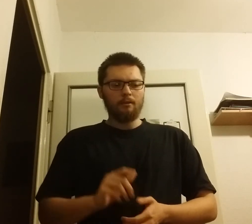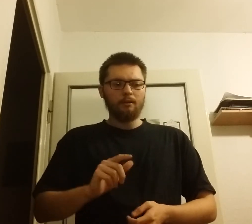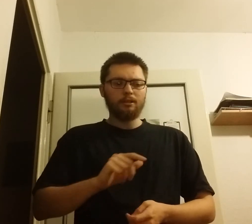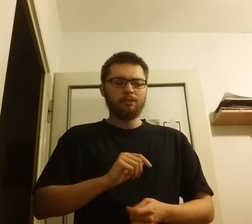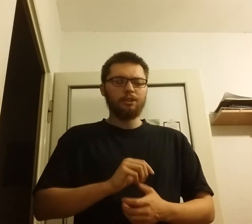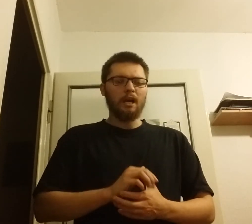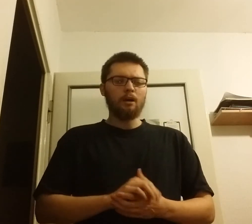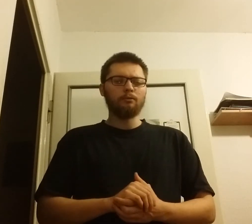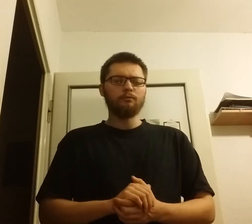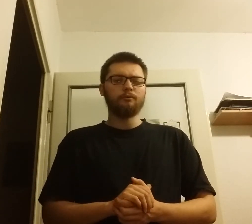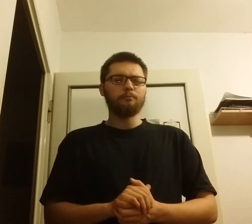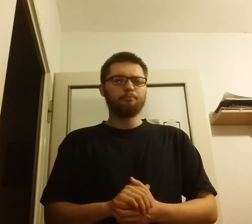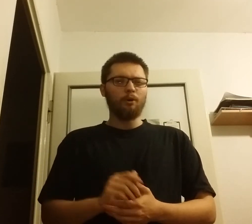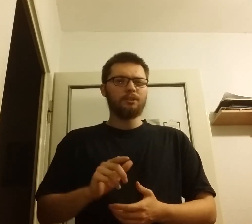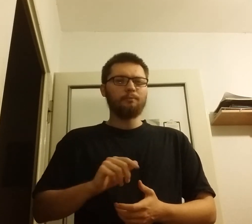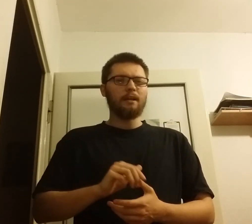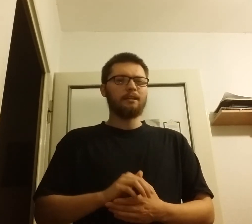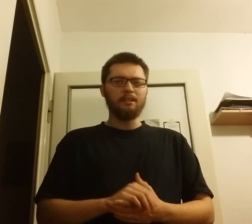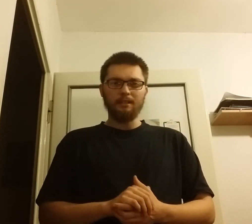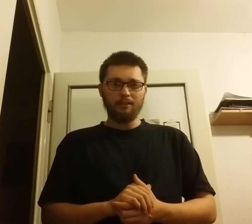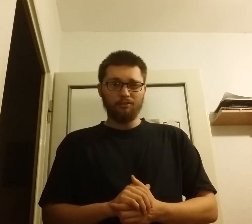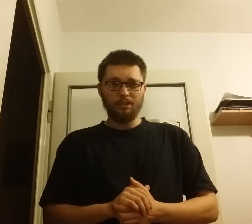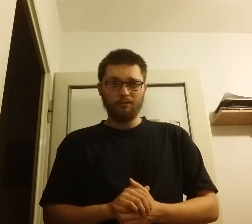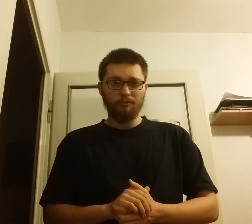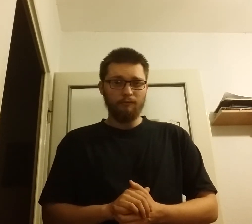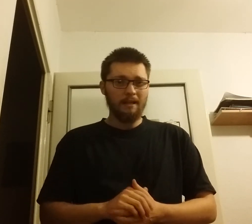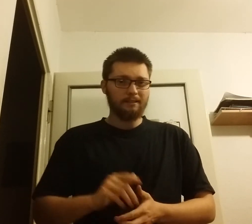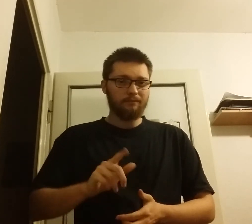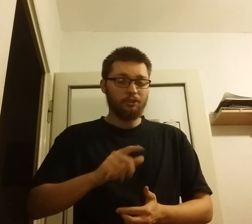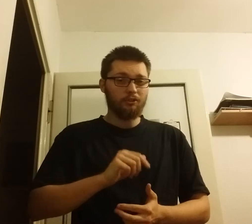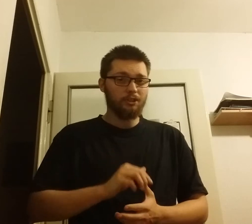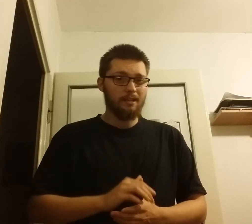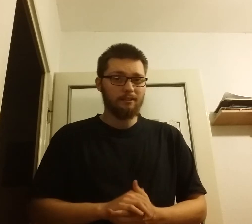chciał po tym jak Hitler doszedł do władzy w 1933